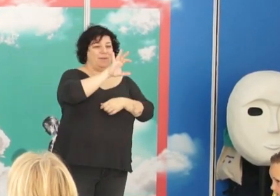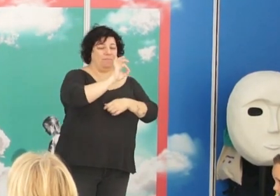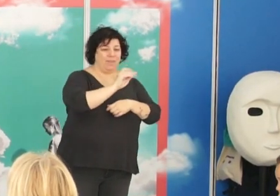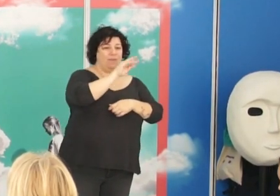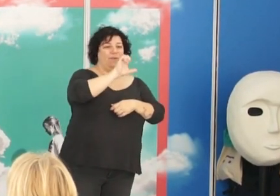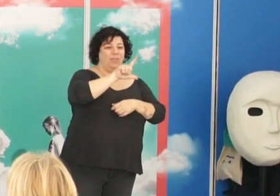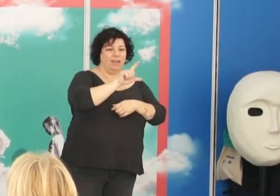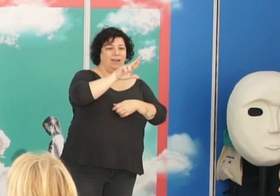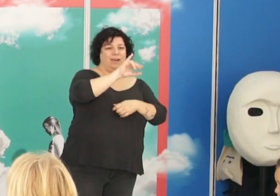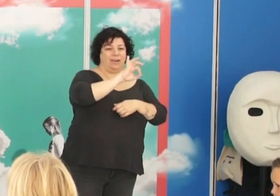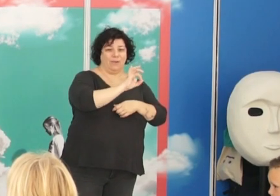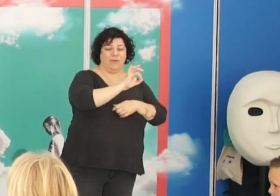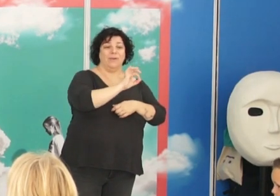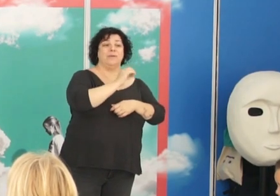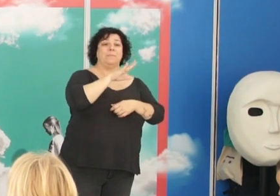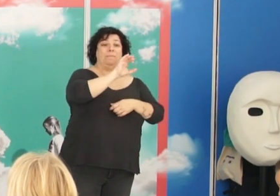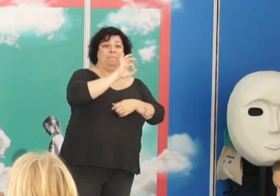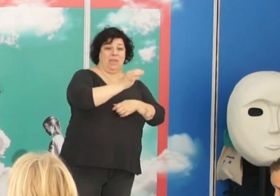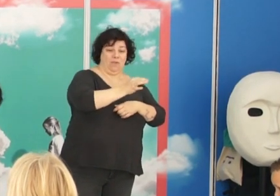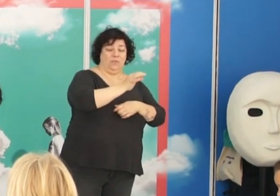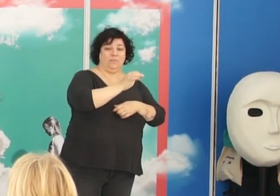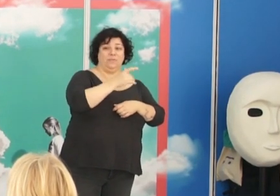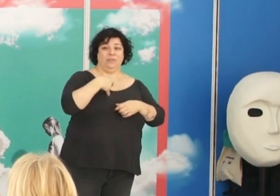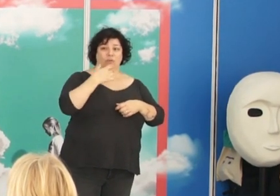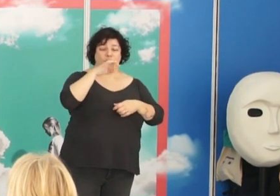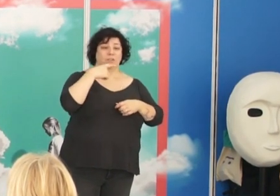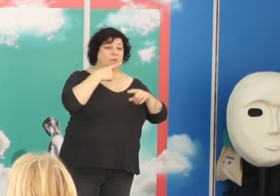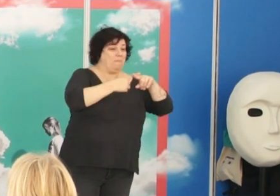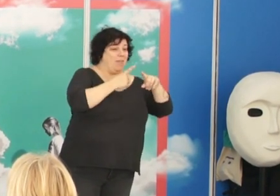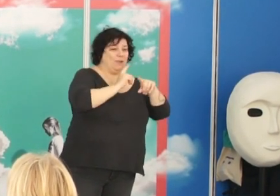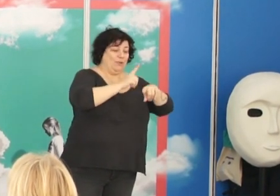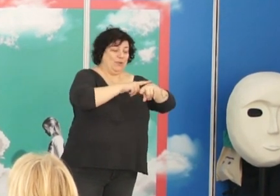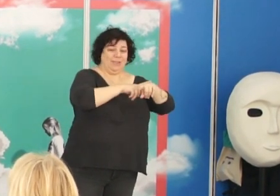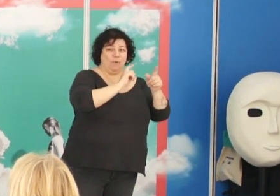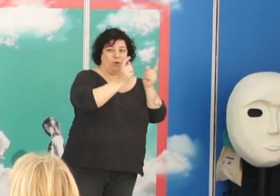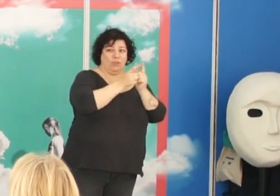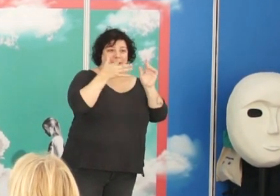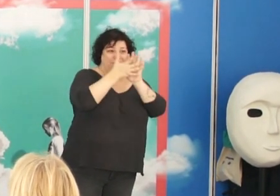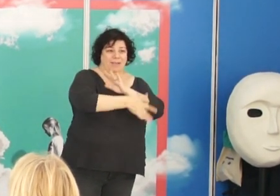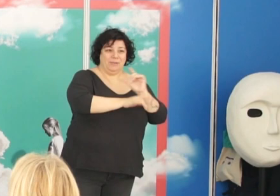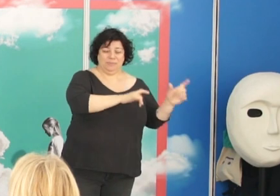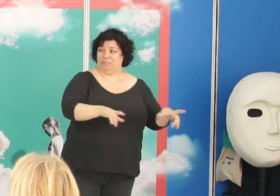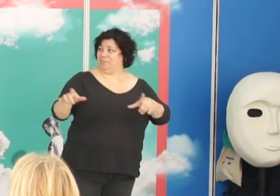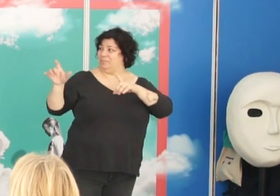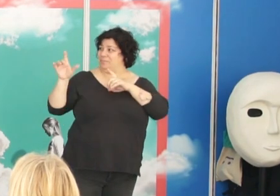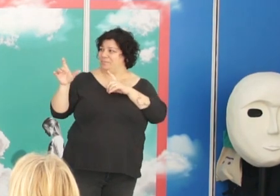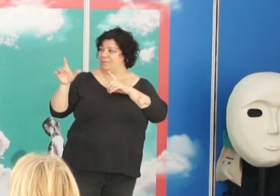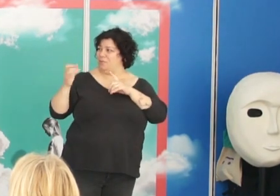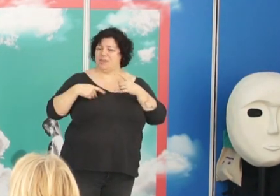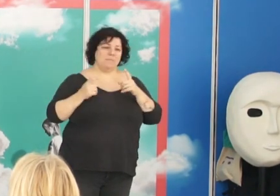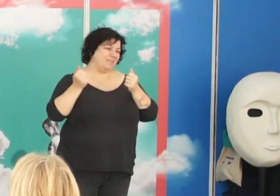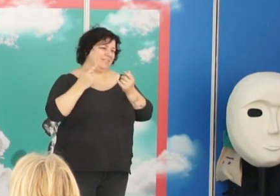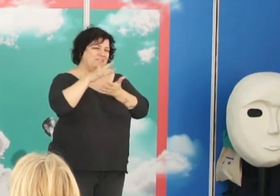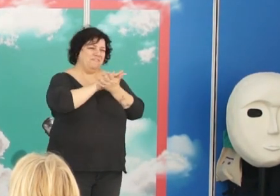Río Ortega. Y Pío del Río Ortega, como yo solamente tengo media hora para hacer esto, yo me he traído lo